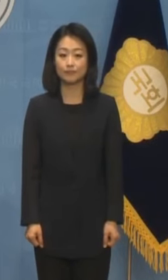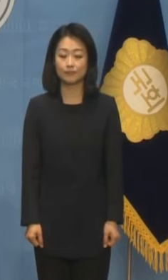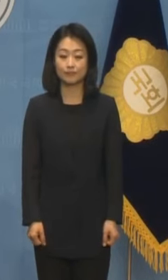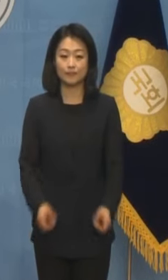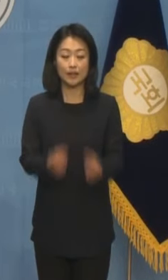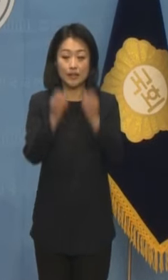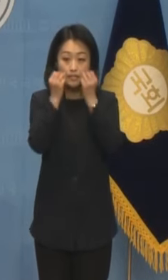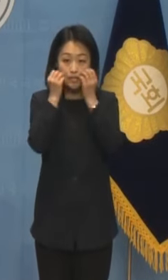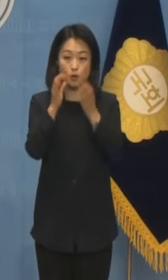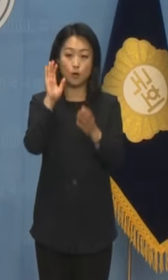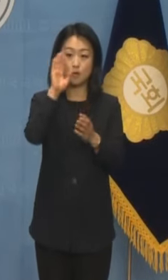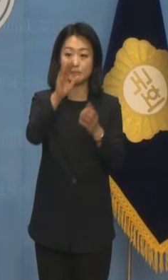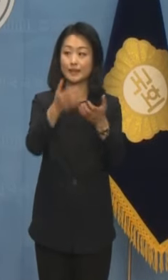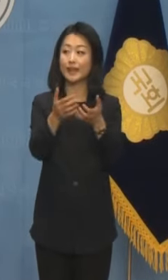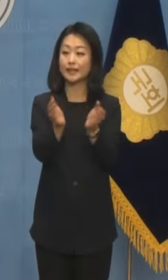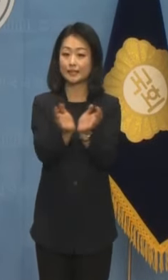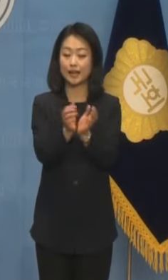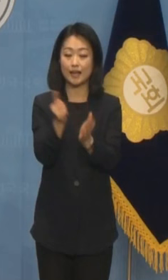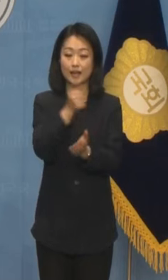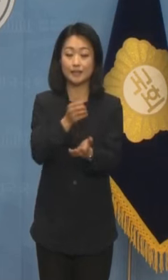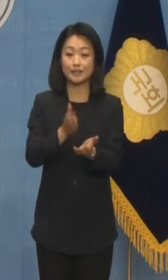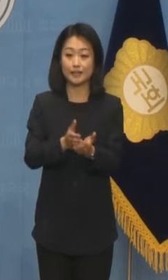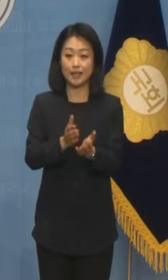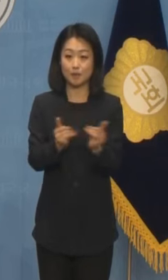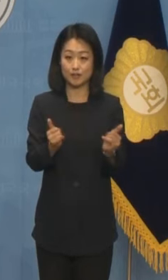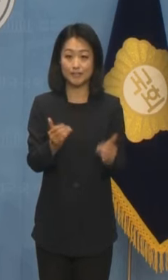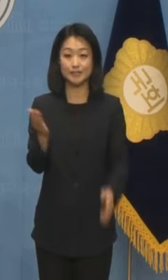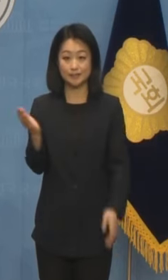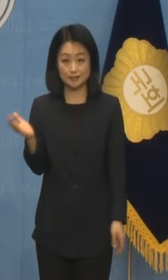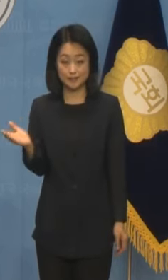새로운 미래의 수석대변인 최성희입니다.